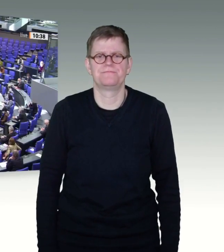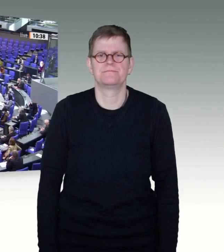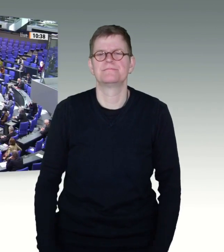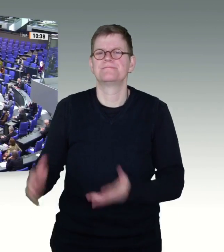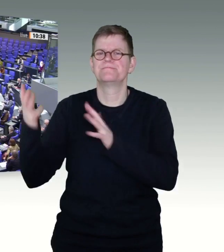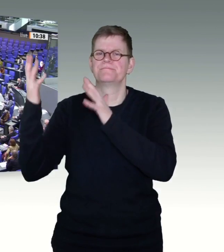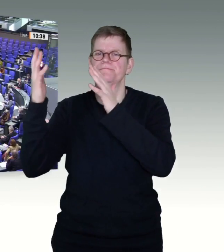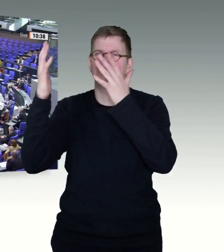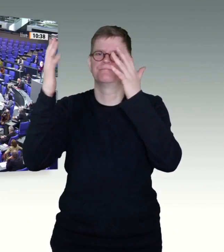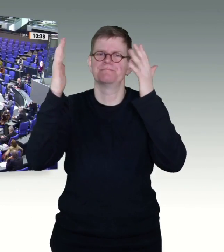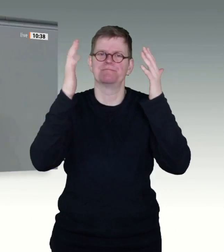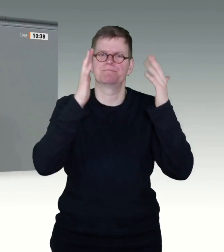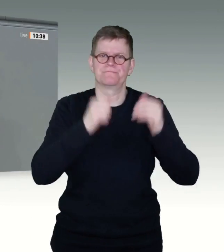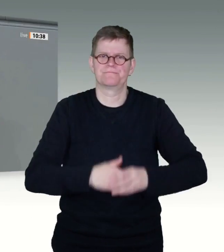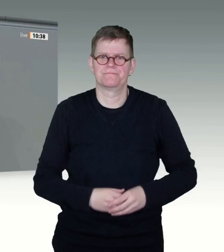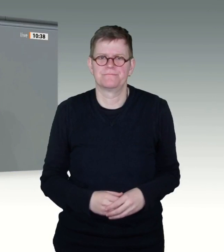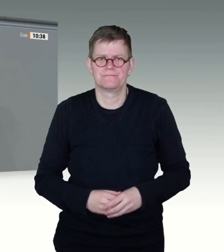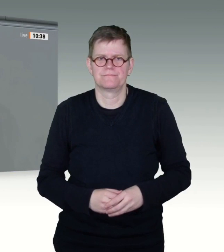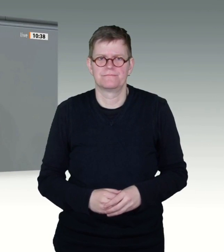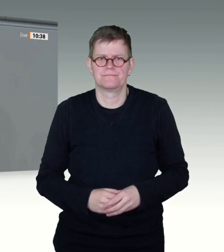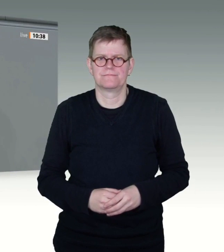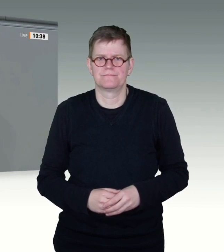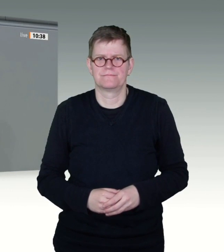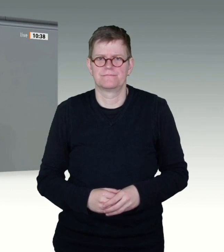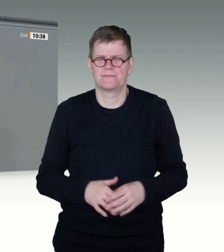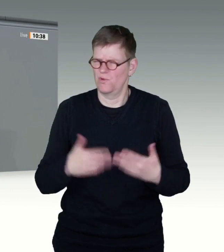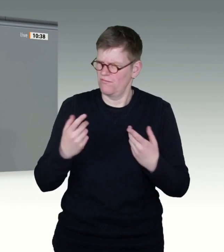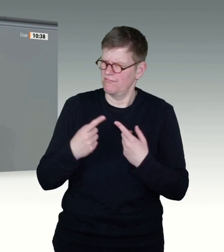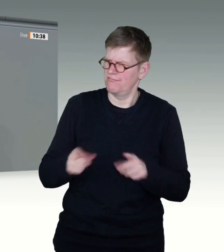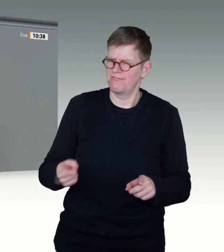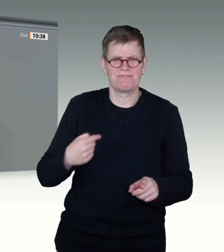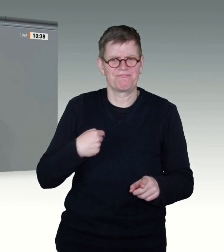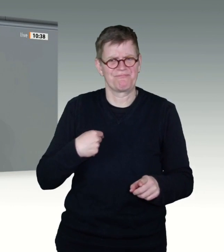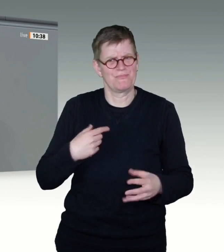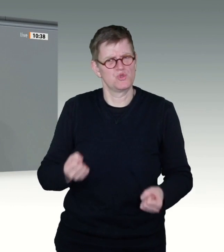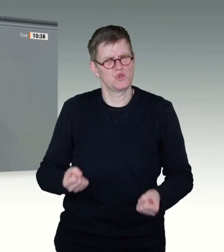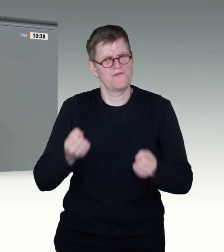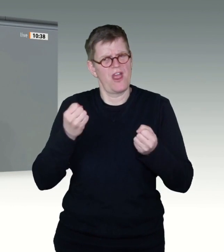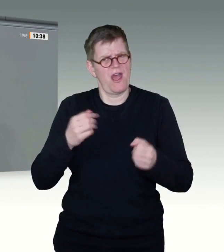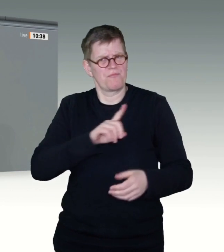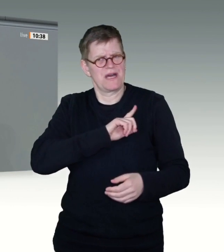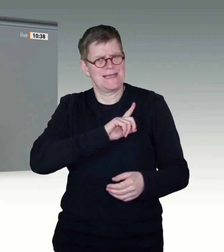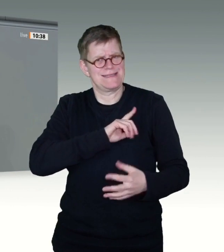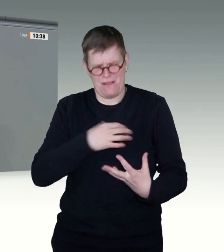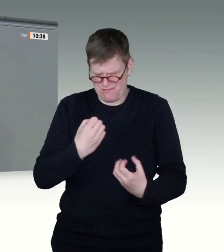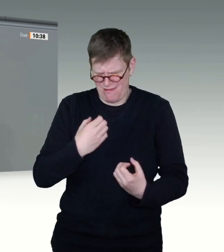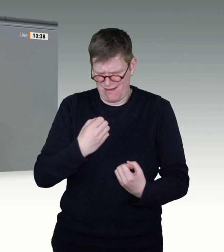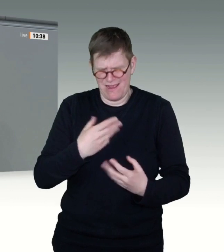Ansonsten fällt es mir schwer, eine Erklärung dafür zu finden, weshalb aktuell, und ich sage es noch einmal, über eine Million